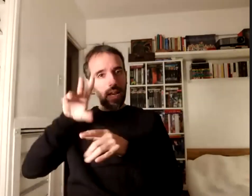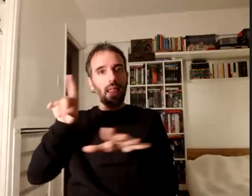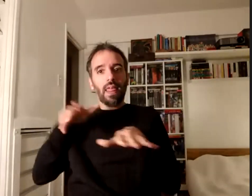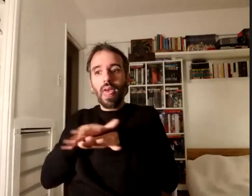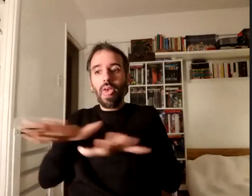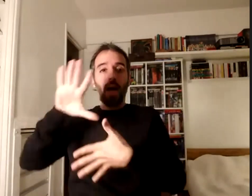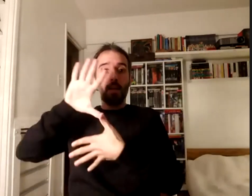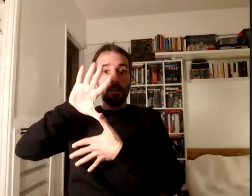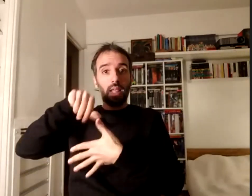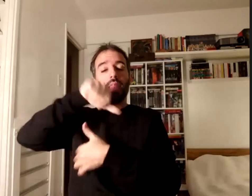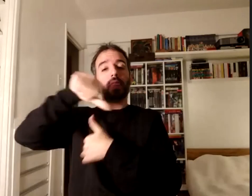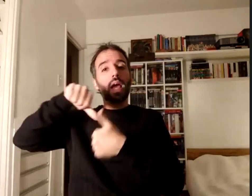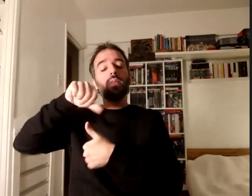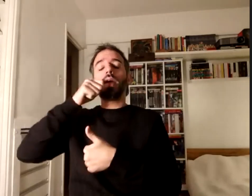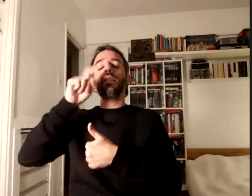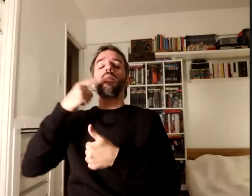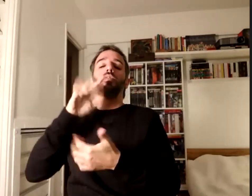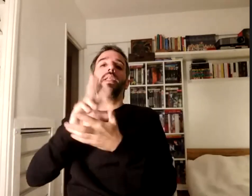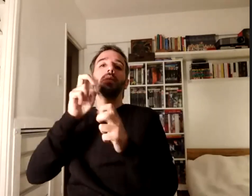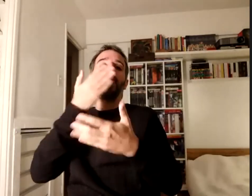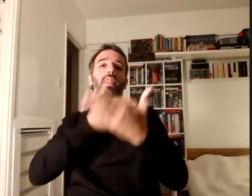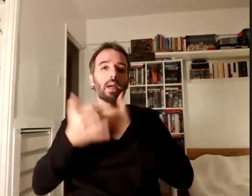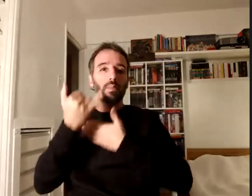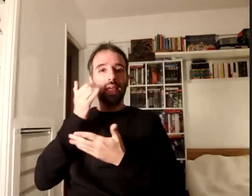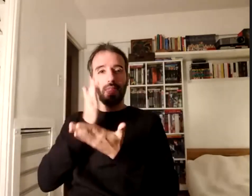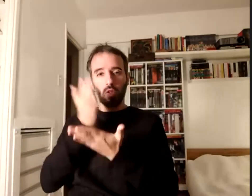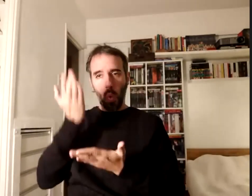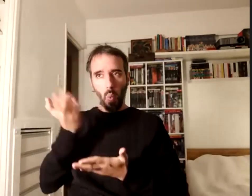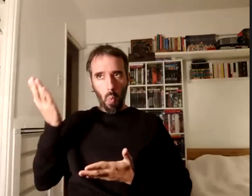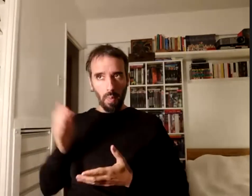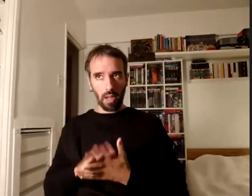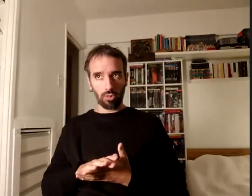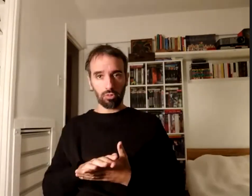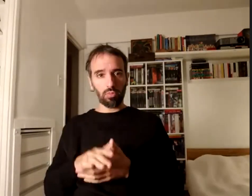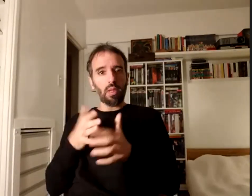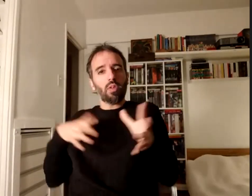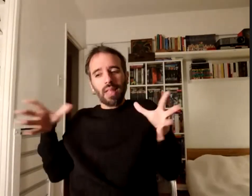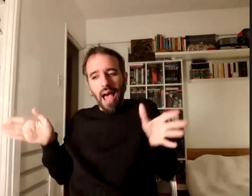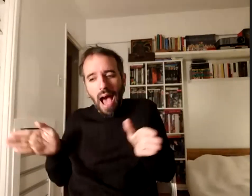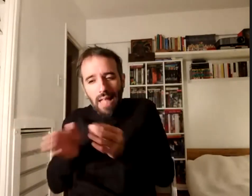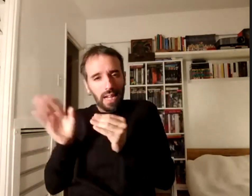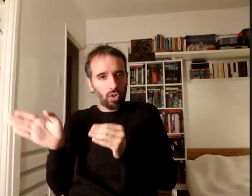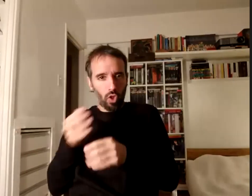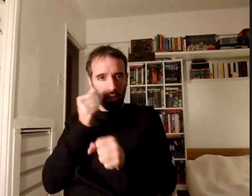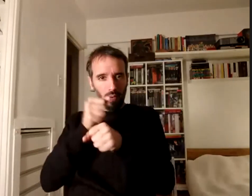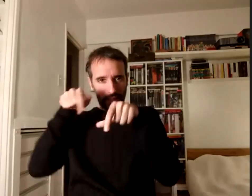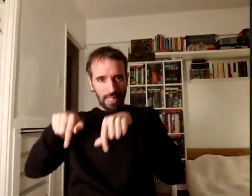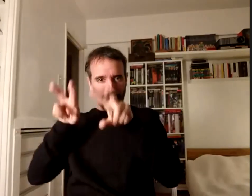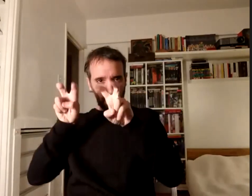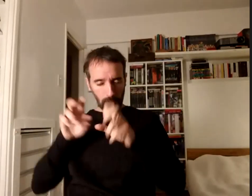Discapacidad y Derechos Humanos que nos acerca un poco a todos los que trabajamos en este tema ya voy terminando